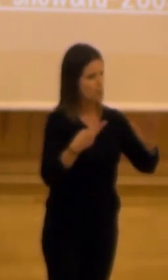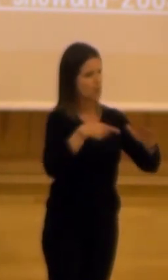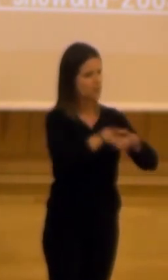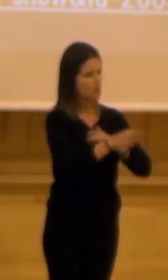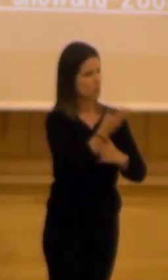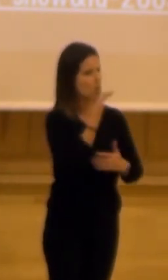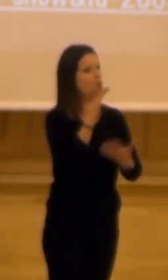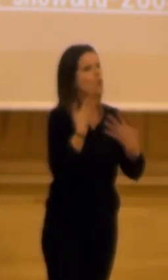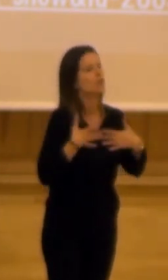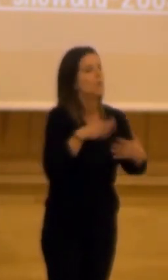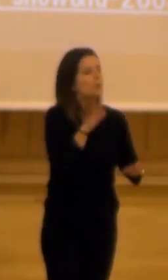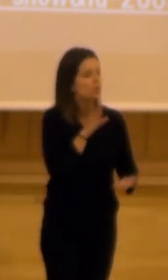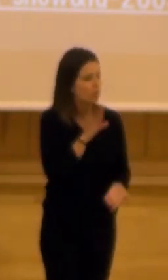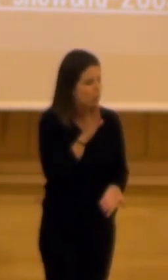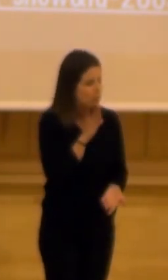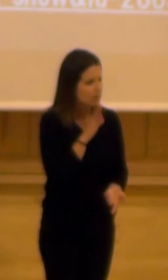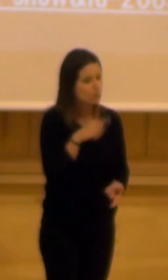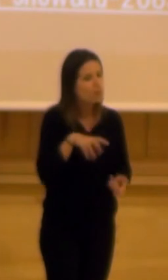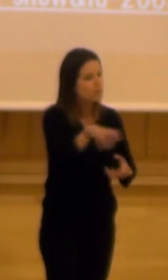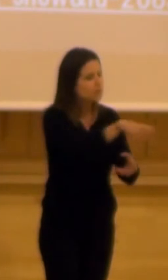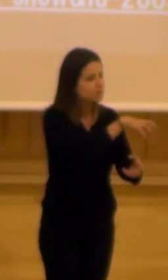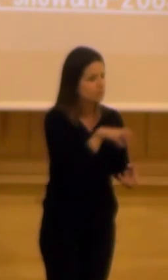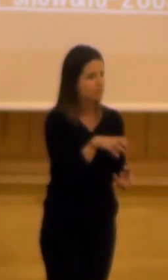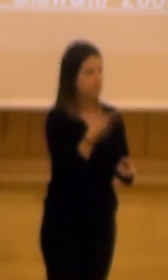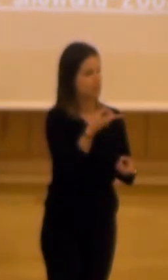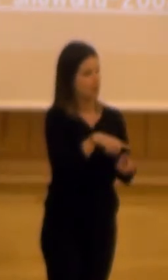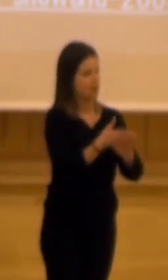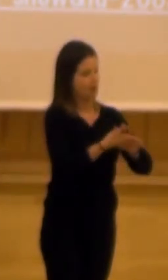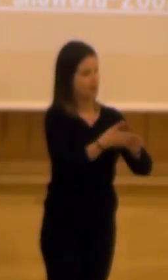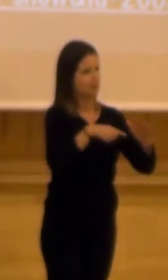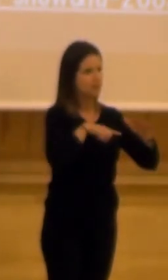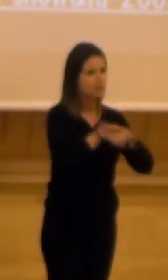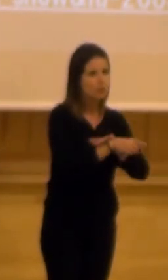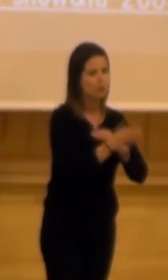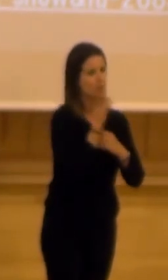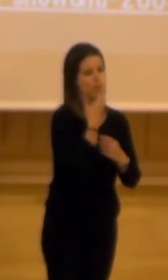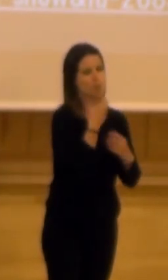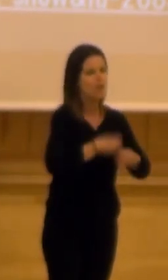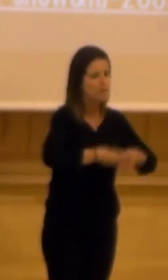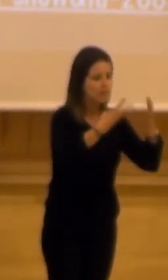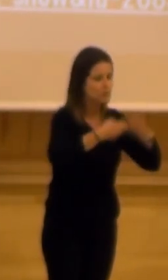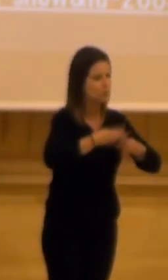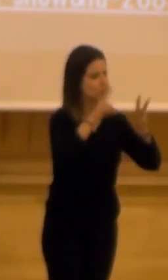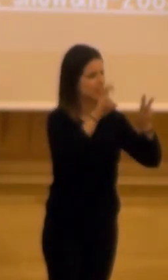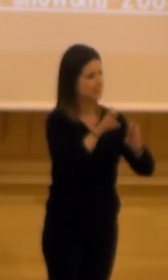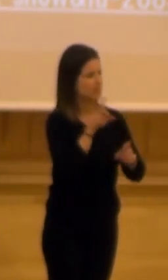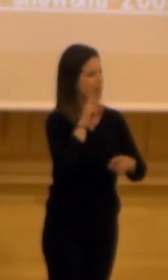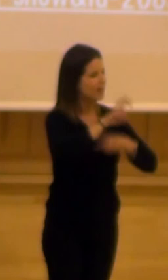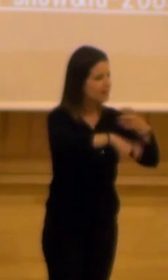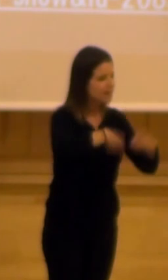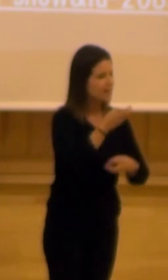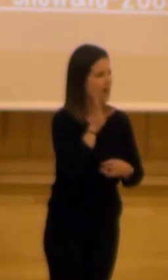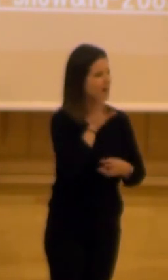conocimiento pero dónde habrá que hablar de el desarrollo también de muchas de las cuestiones de infraestructura en materia de tratamiento y